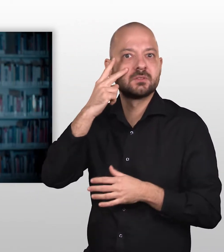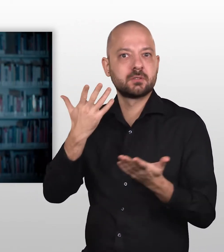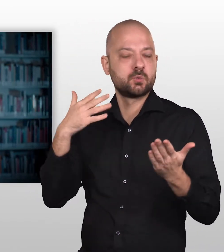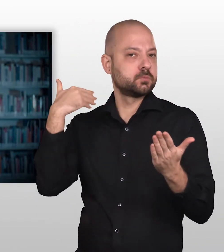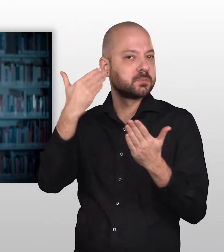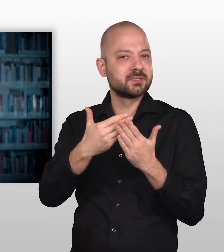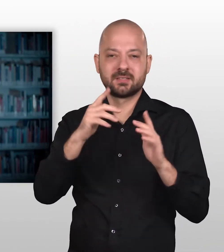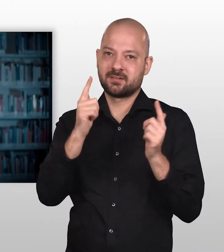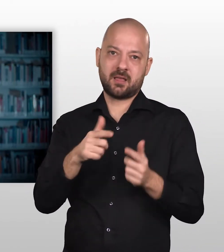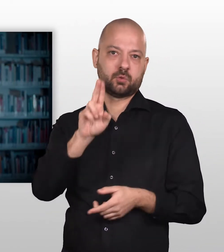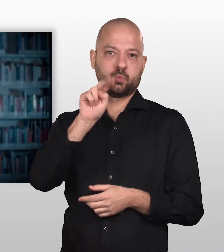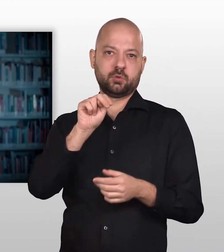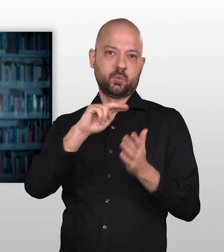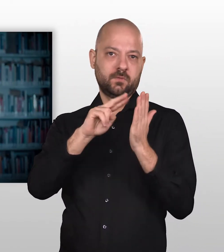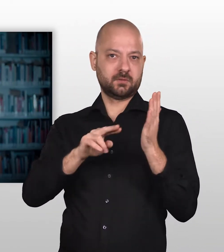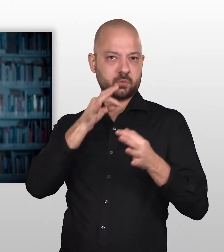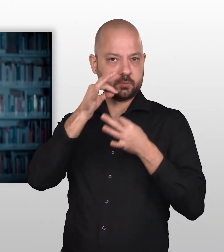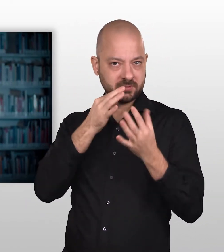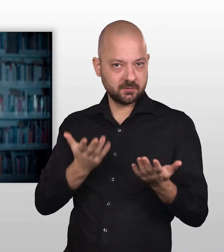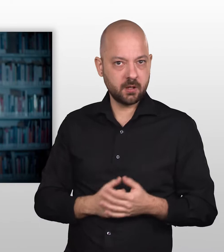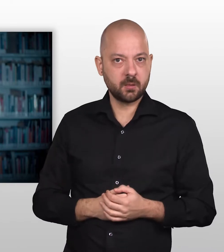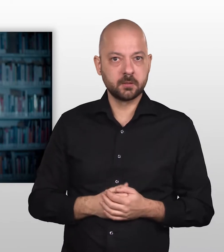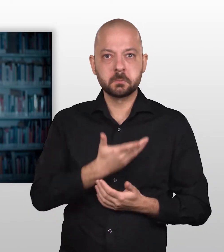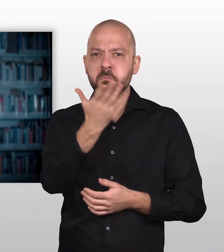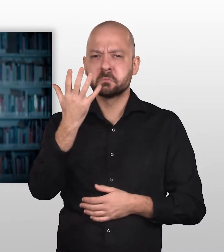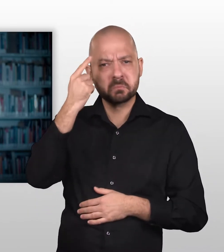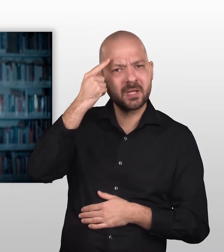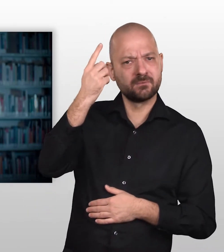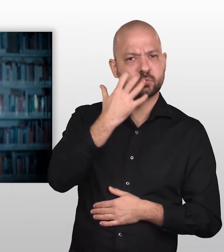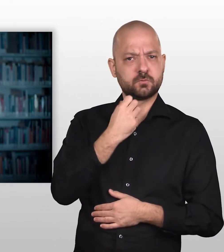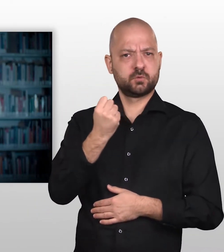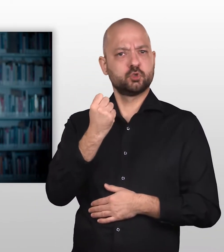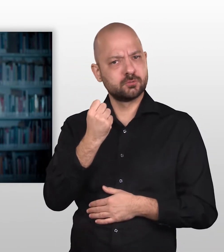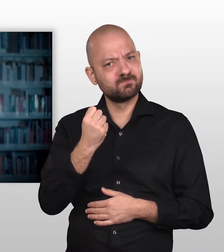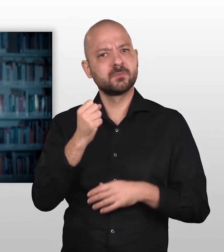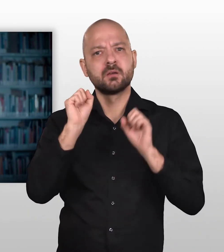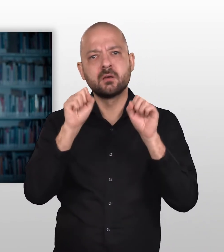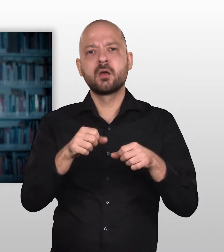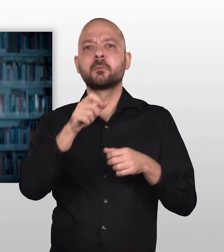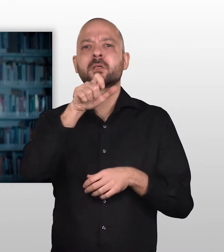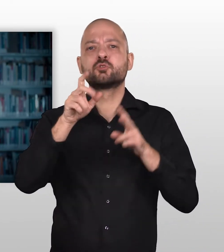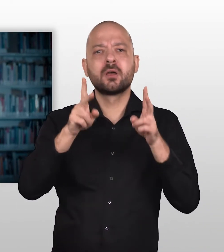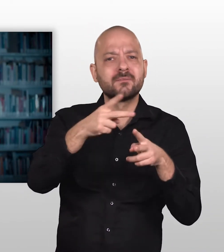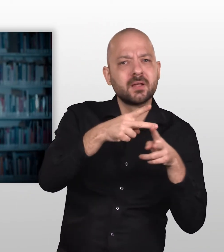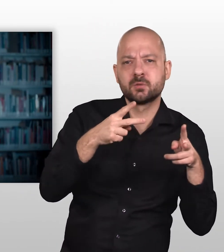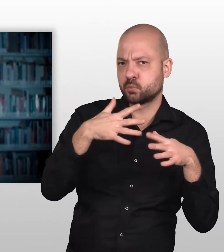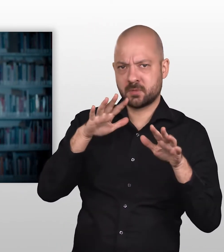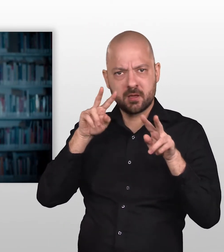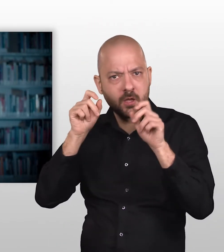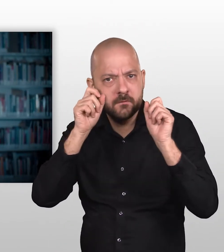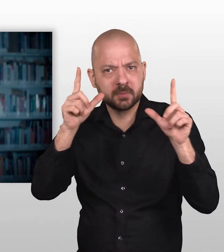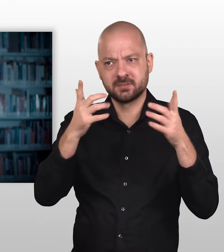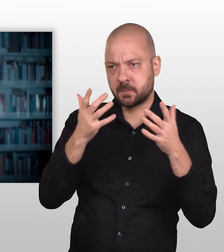Menschen gibt es bislang keine UN-Konvention. Wer sich seiner Rechte bewusst ist, kann auf Menschenrechtsverletzungen